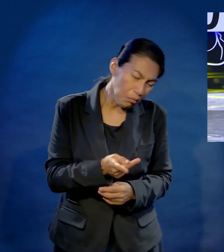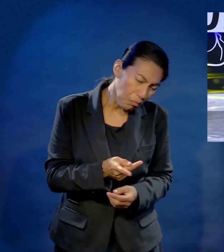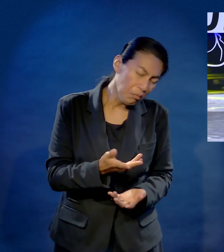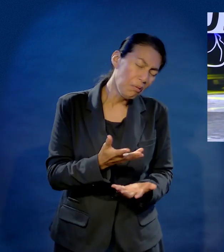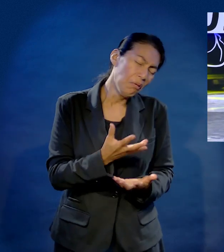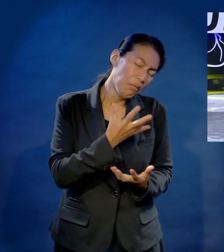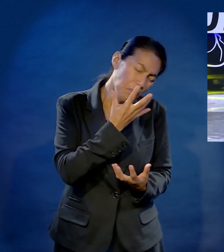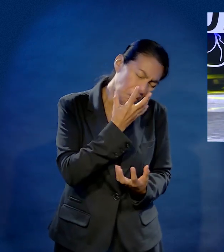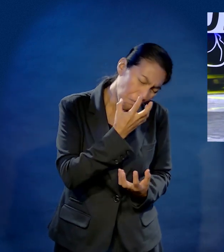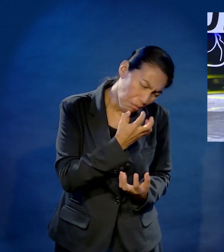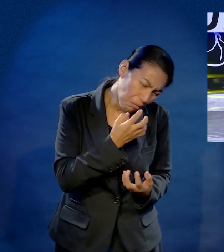escúchame, por favor.